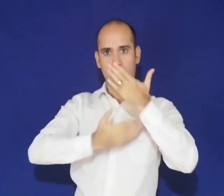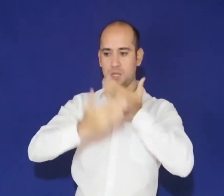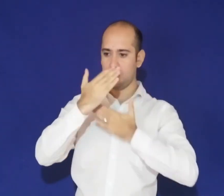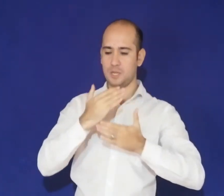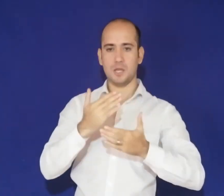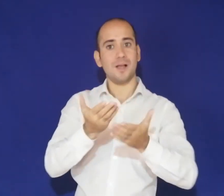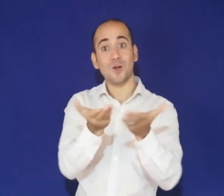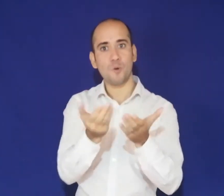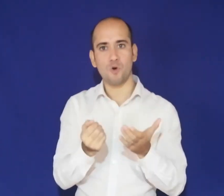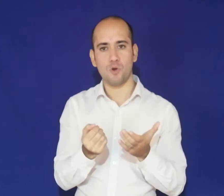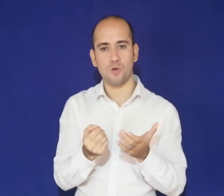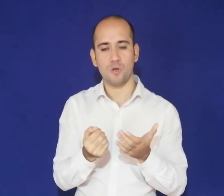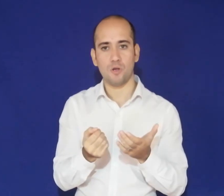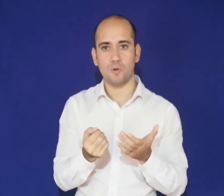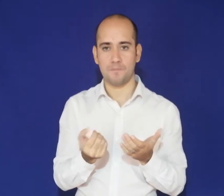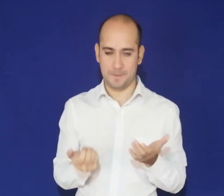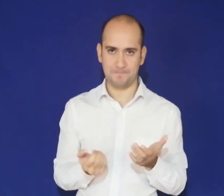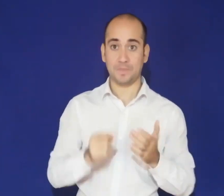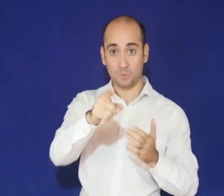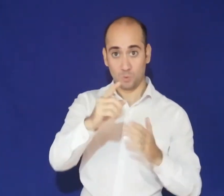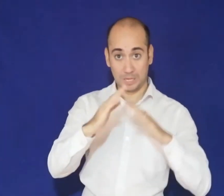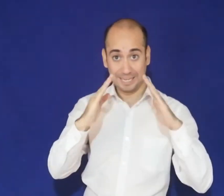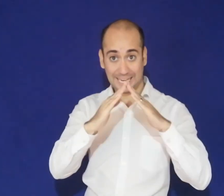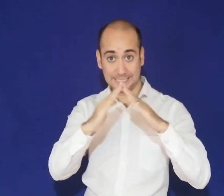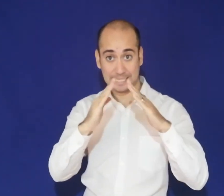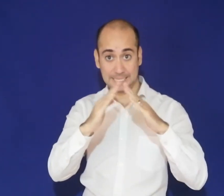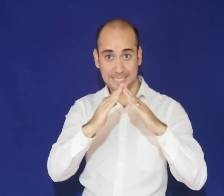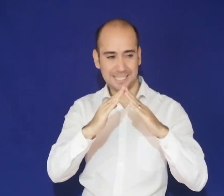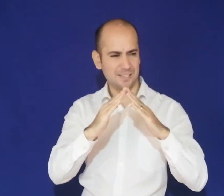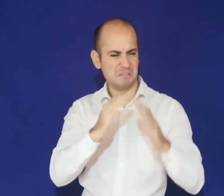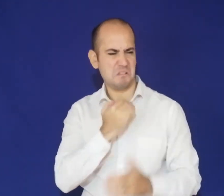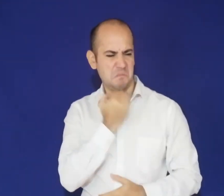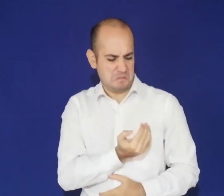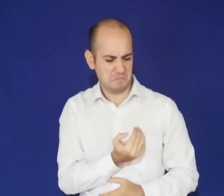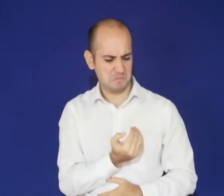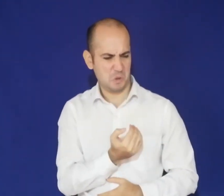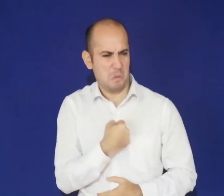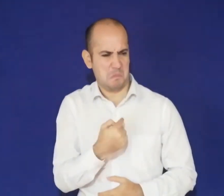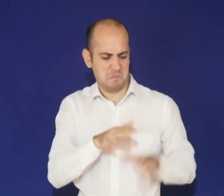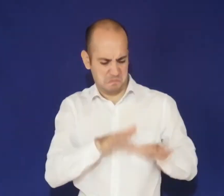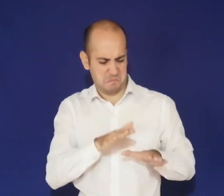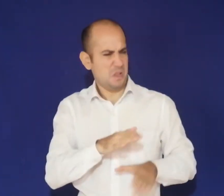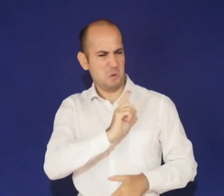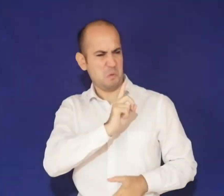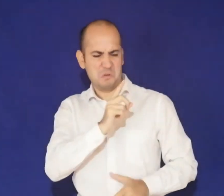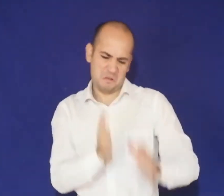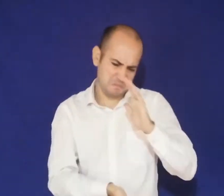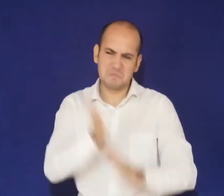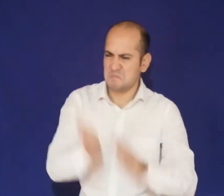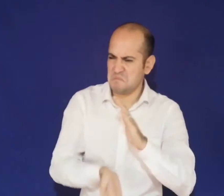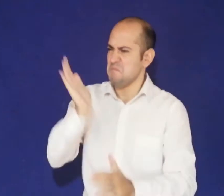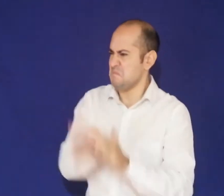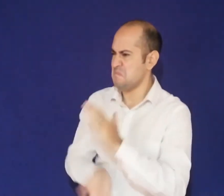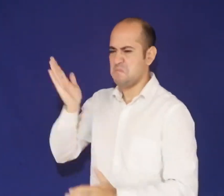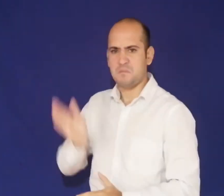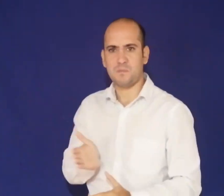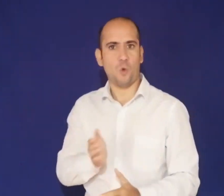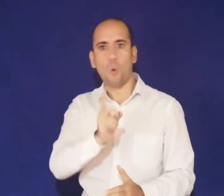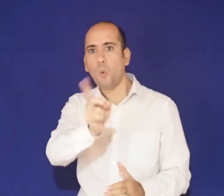no salgas de tu casa si no es necesario. Mantén una distancia de un metro con nuestra persona. Evita tocar